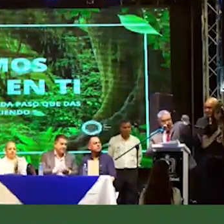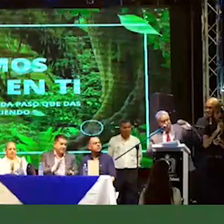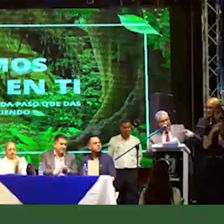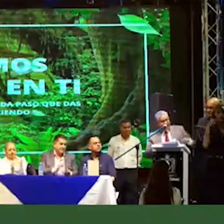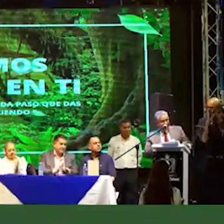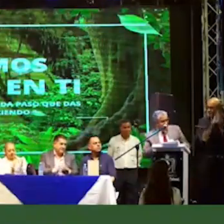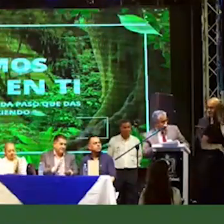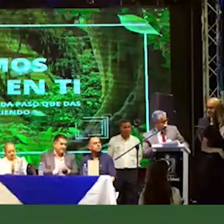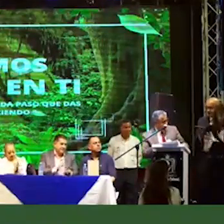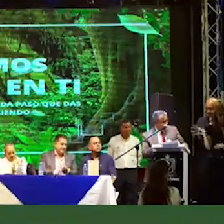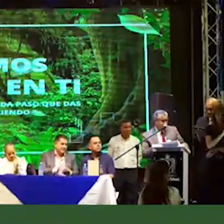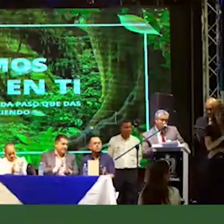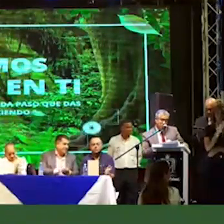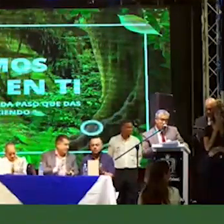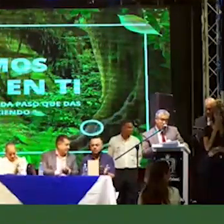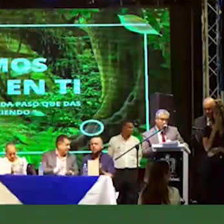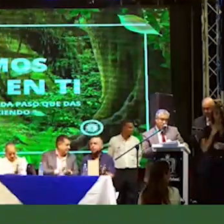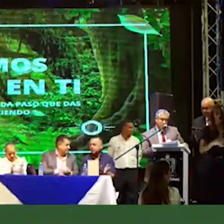al pueblo calarqueño.